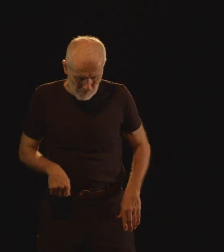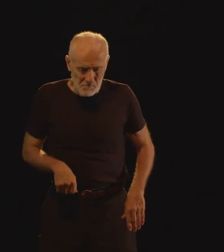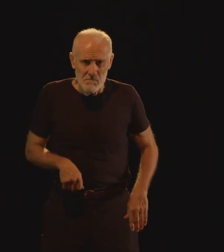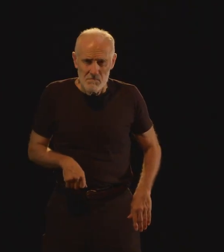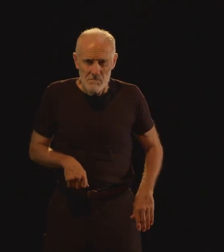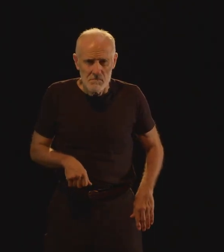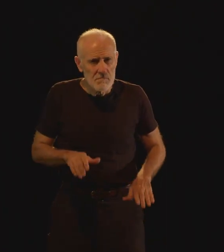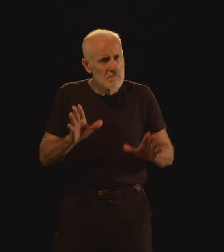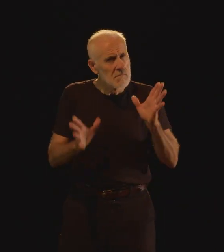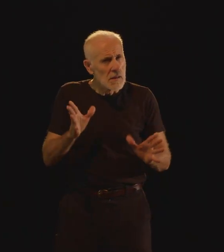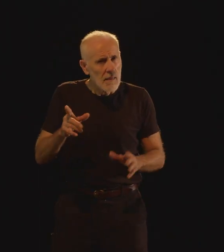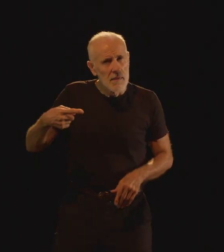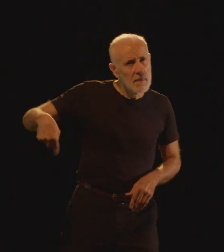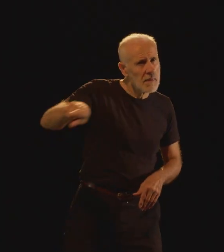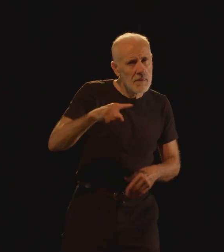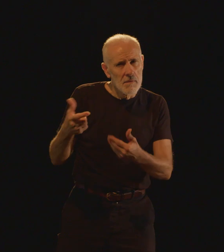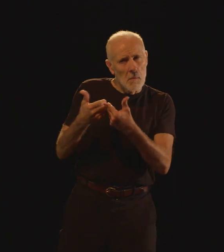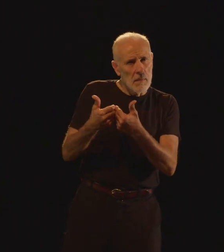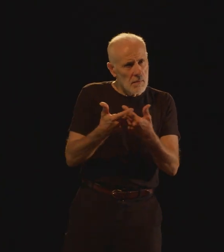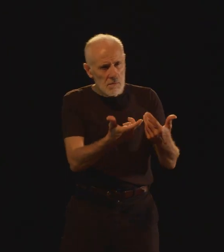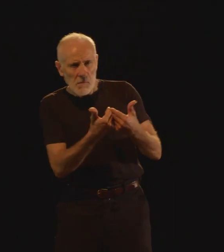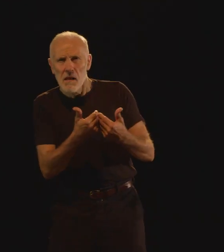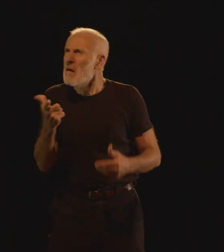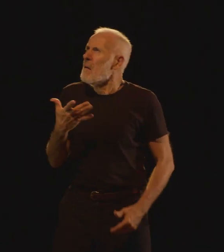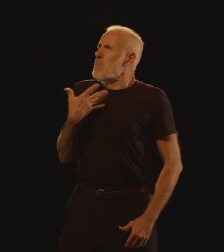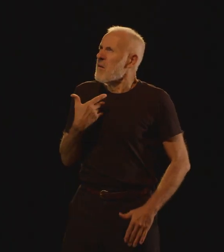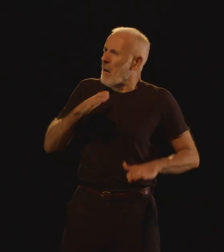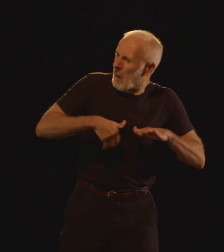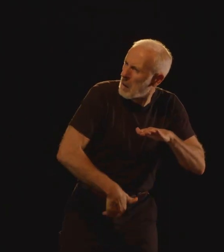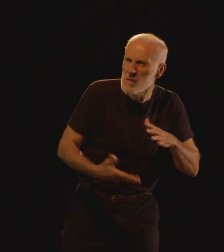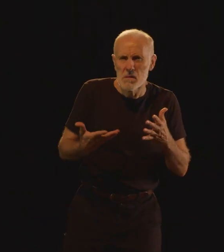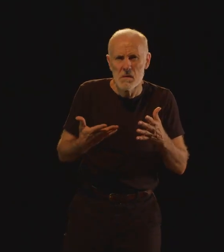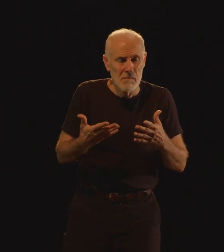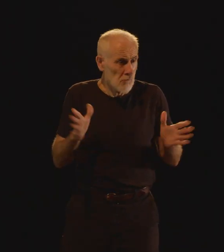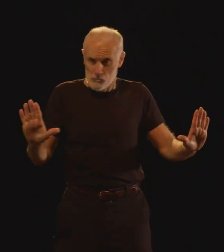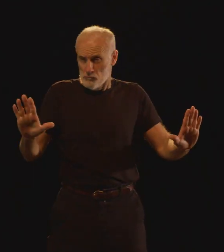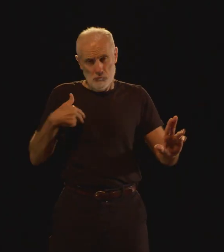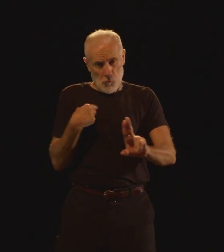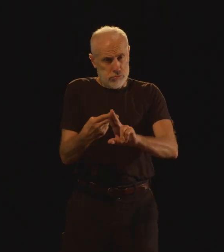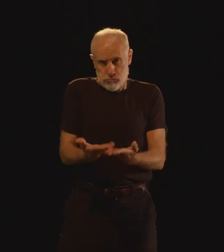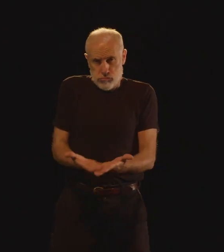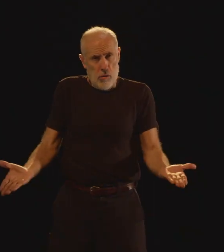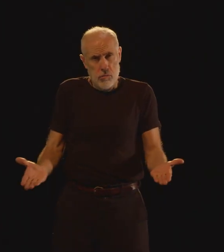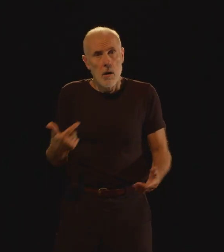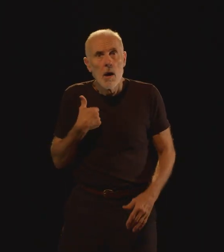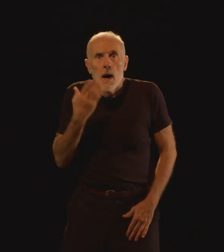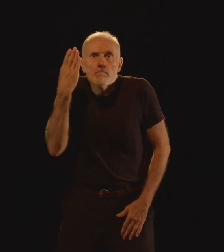Vous me direz pourquoi faire un grand trou ? Je vous réponds Quand j'ai